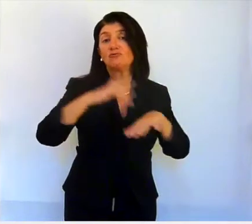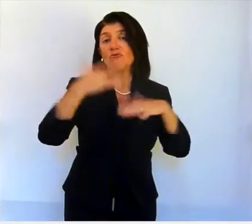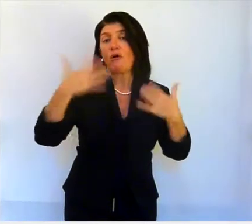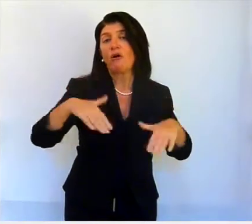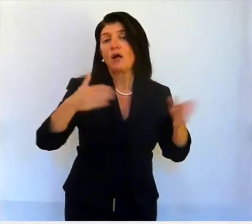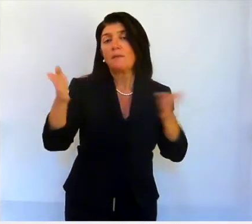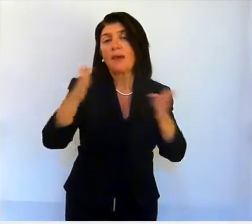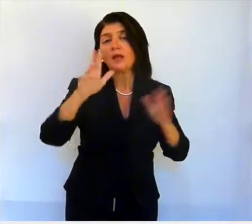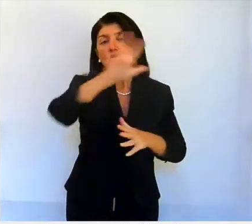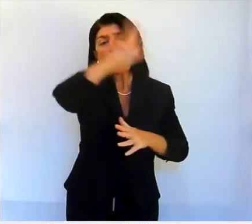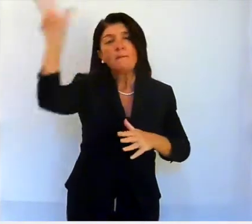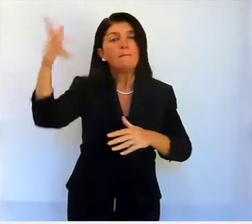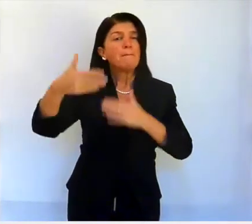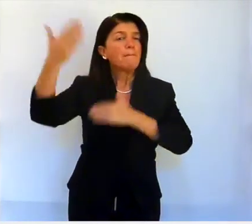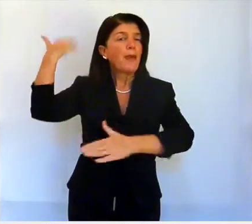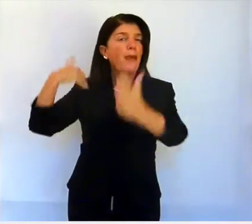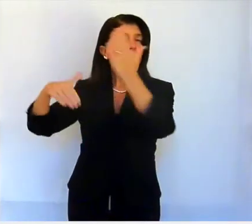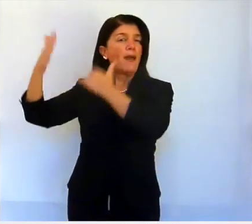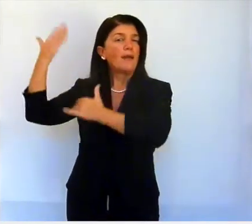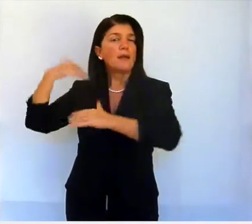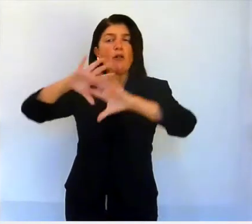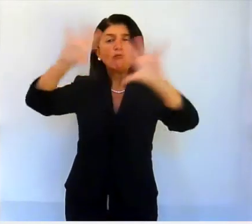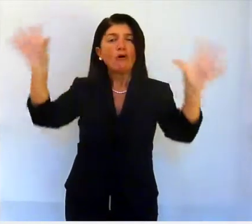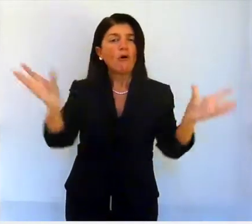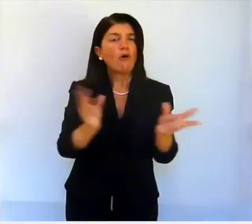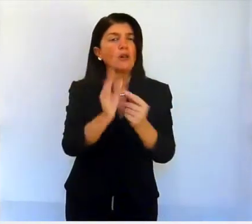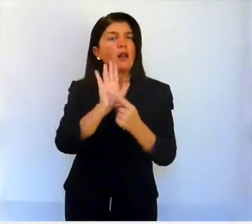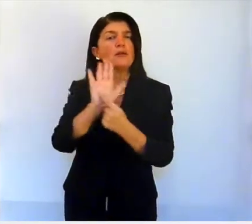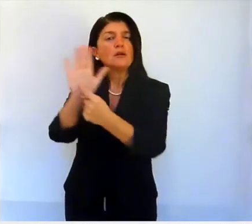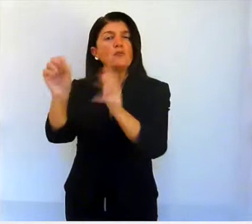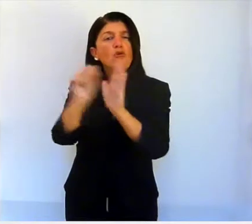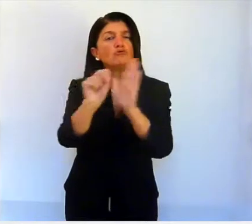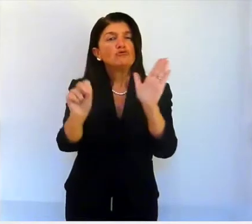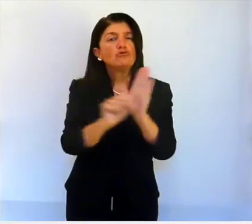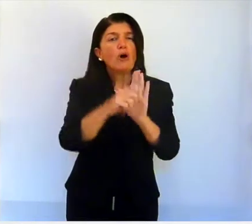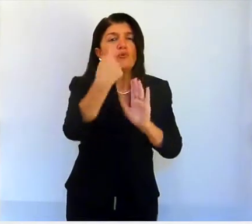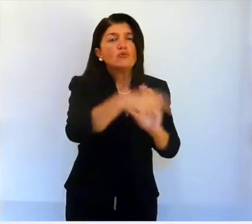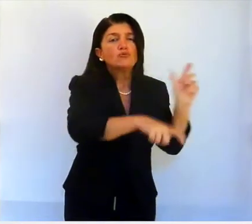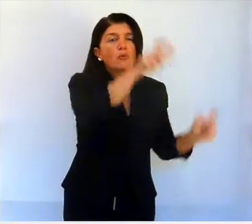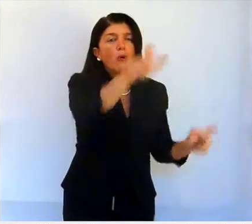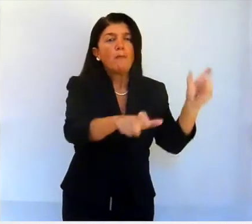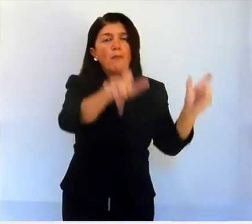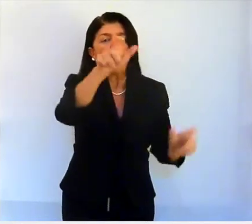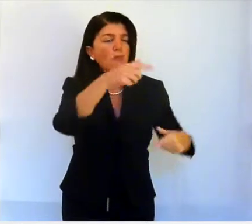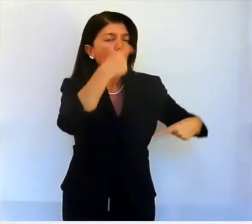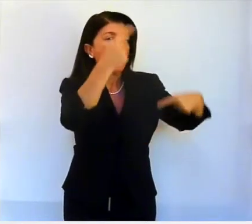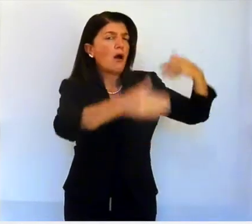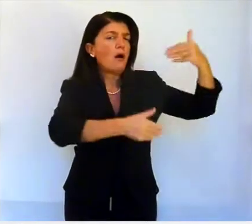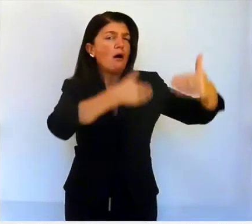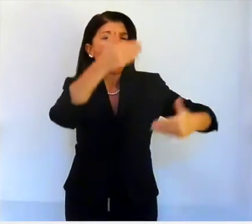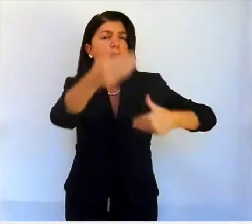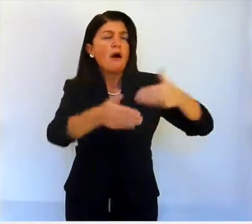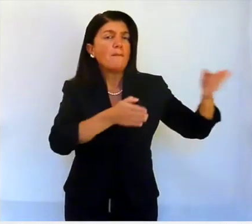raccontano la storia antica di un popolo, tipicamente suddivisa in periodi,